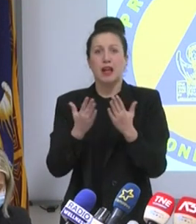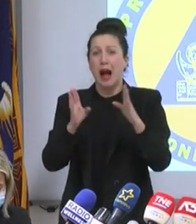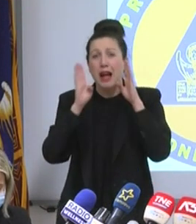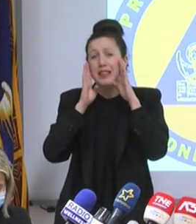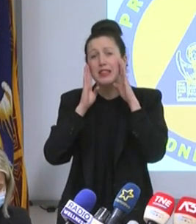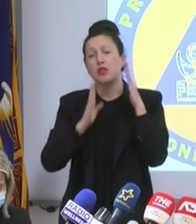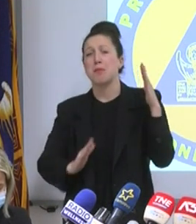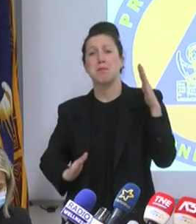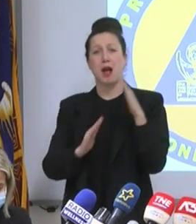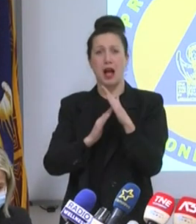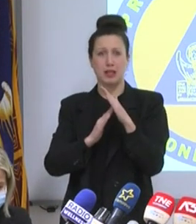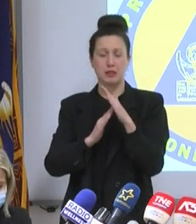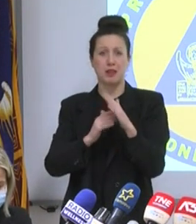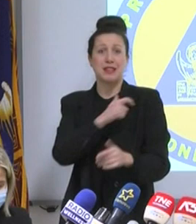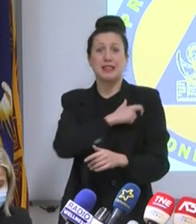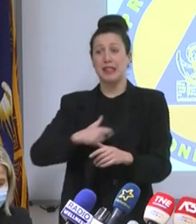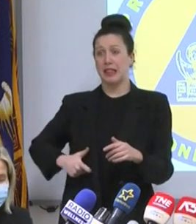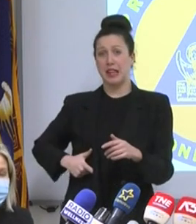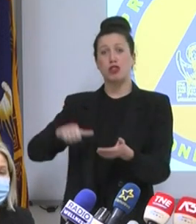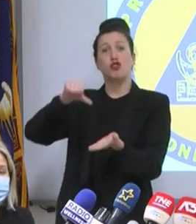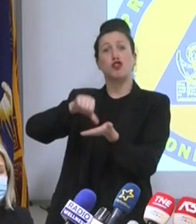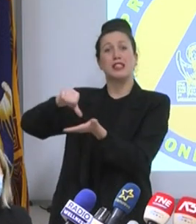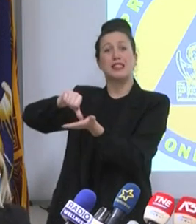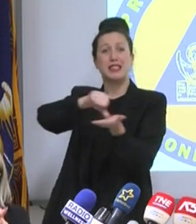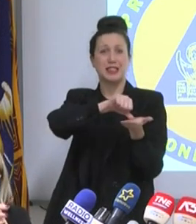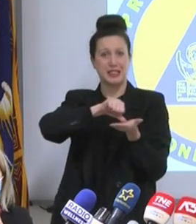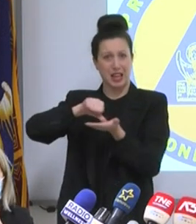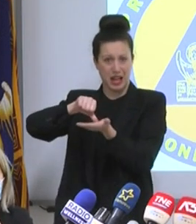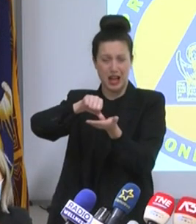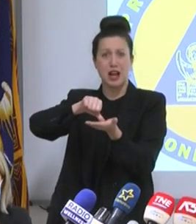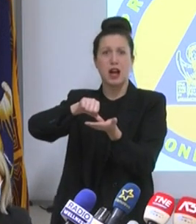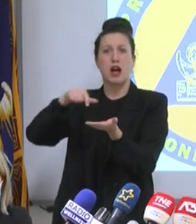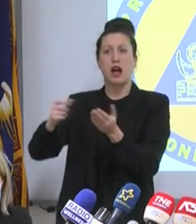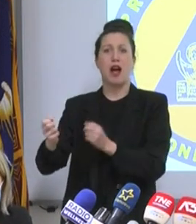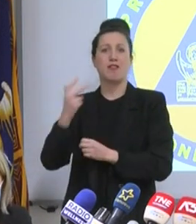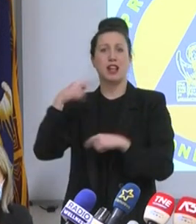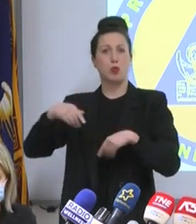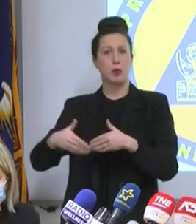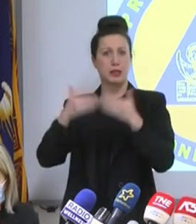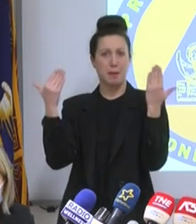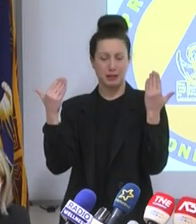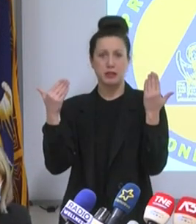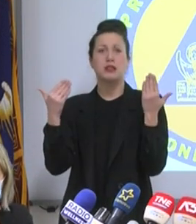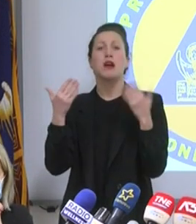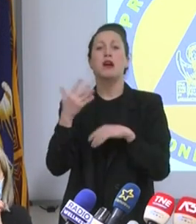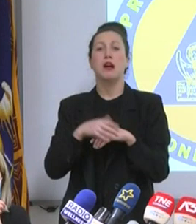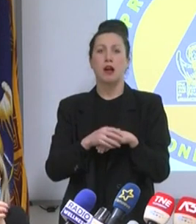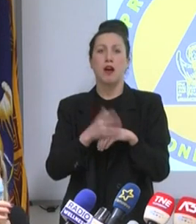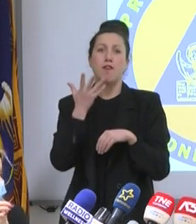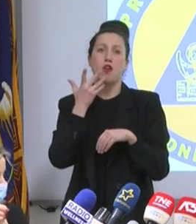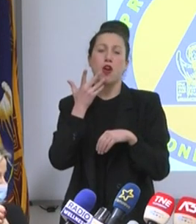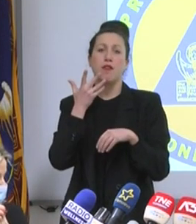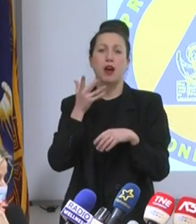stamattina, mi ha avvisato il Presidente Conte che è il Presidente dell'Anci e volevano fare una riflessione al loro